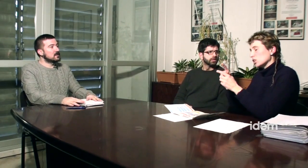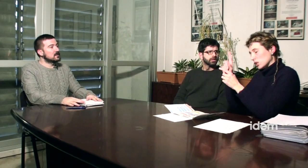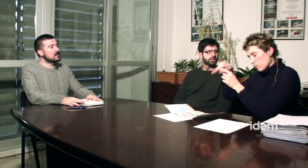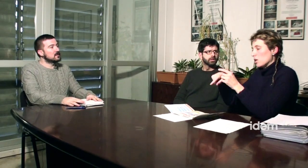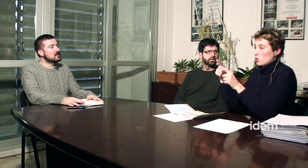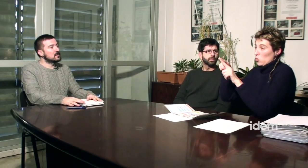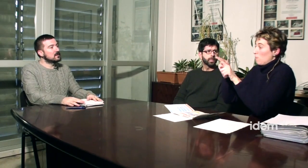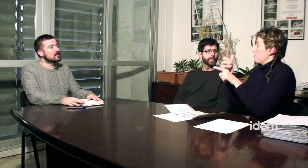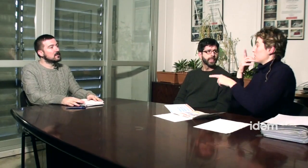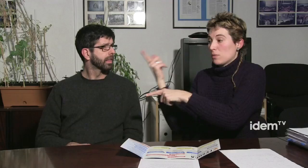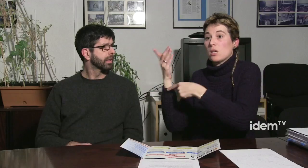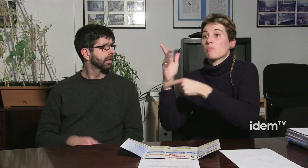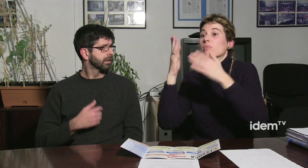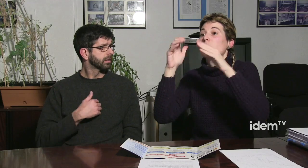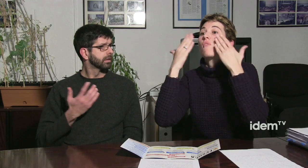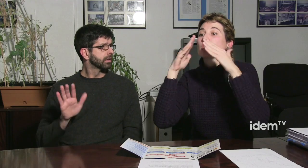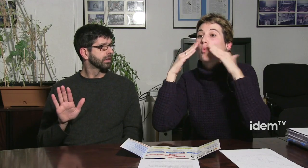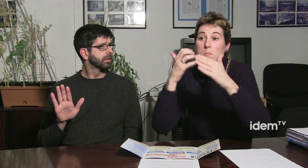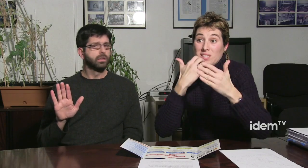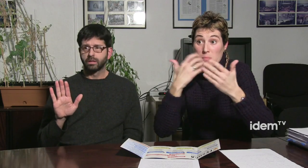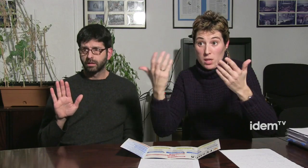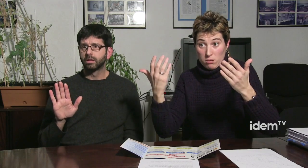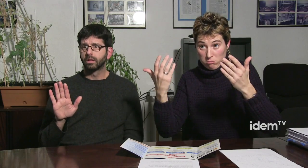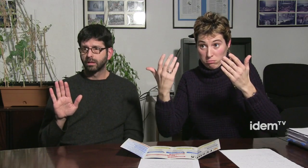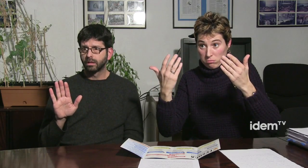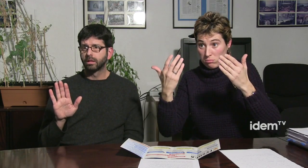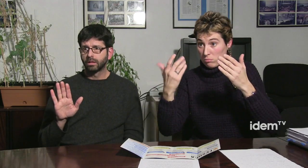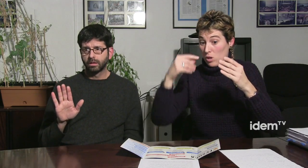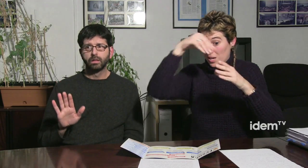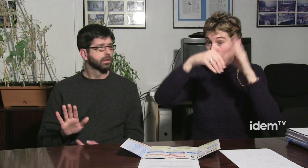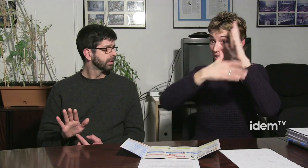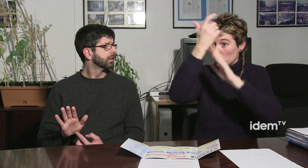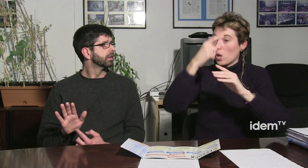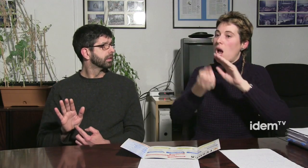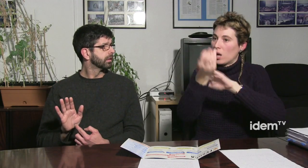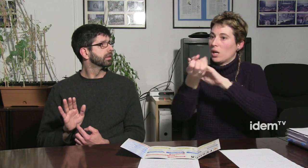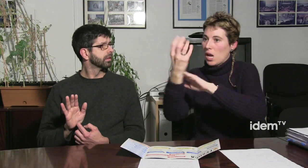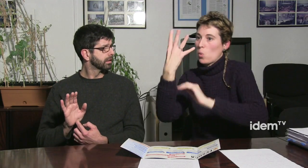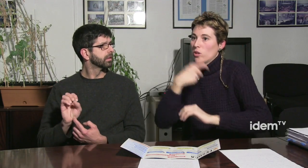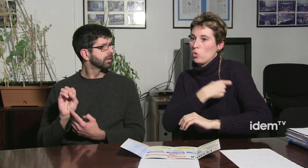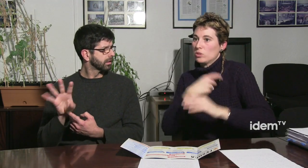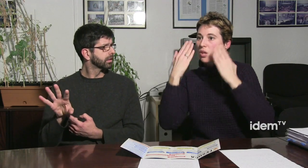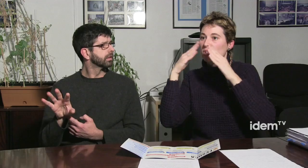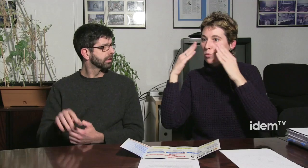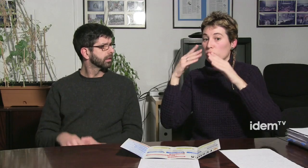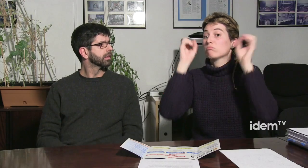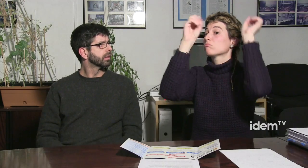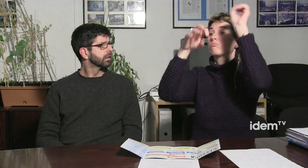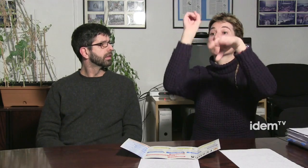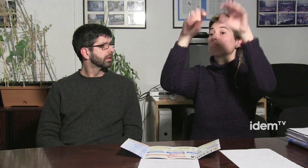Sí, sí nosaltres per exemple utilitzem el Facebook dintre de la FESOCA les